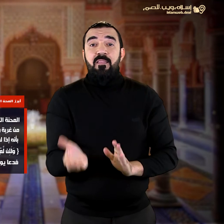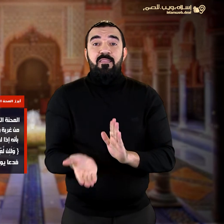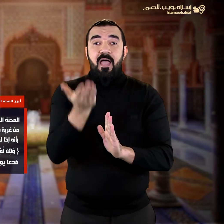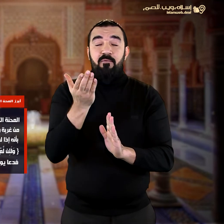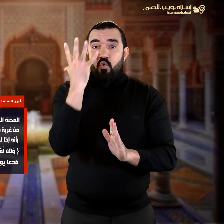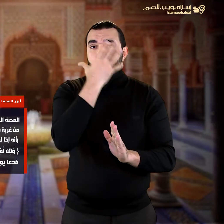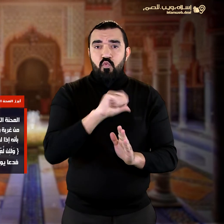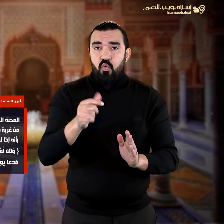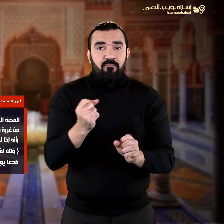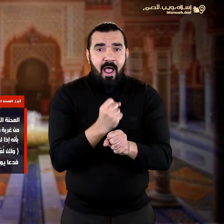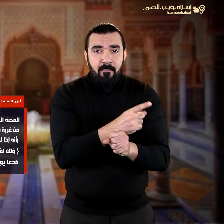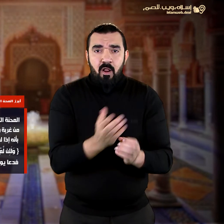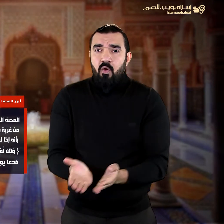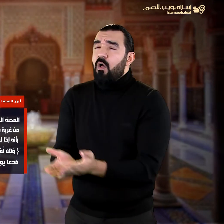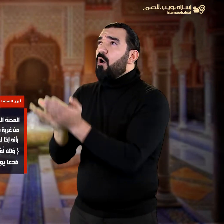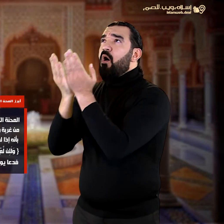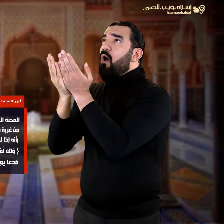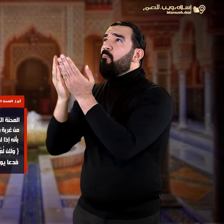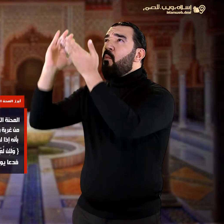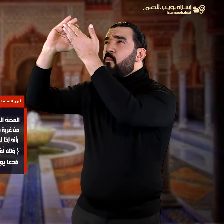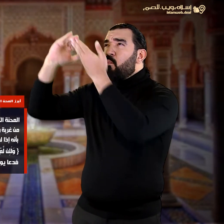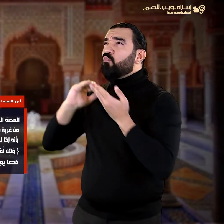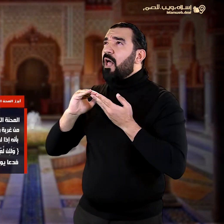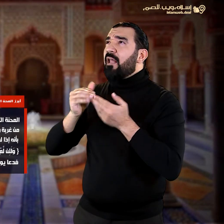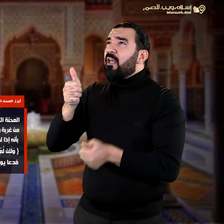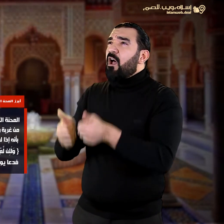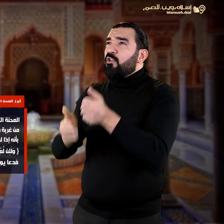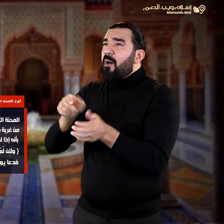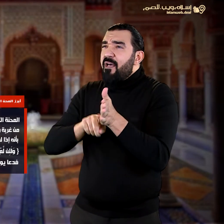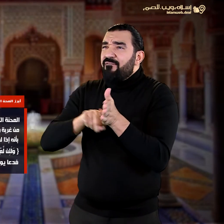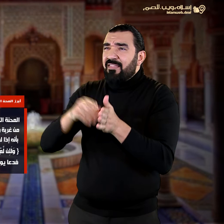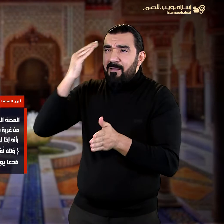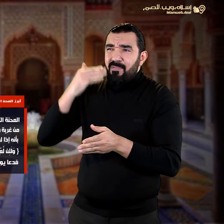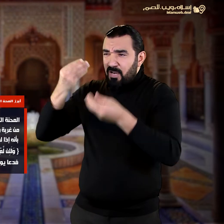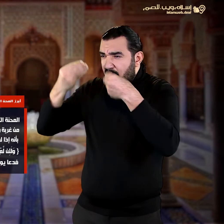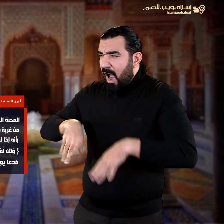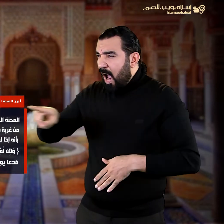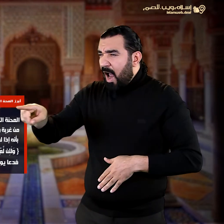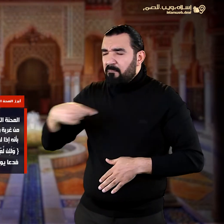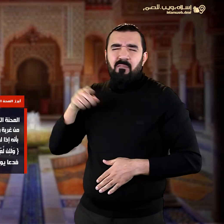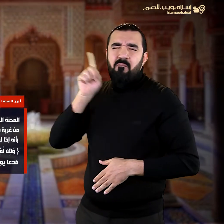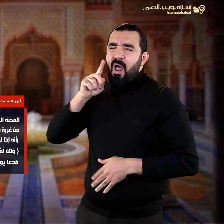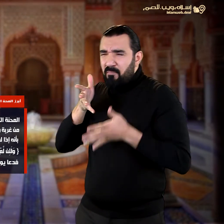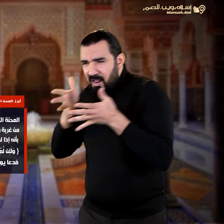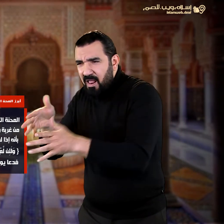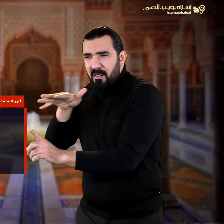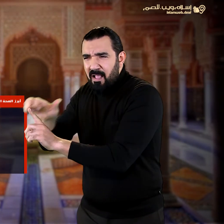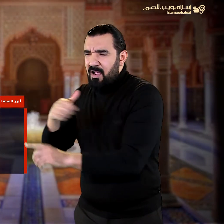أن ينجيه من فتنتها وأن السجن أحب إليه قال